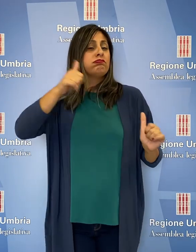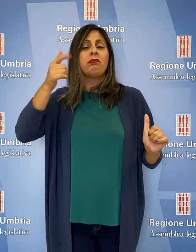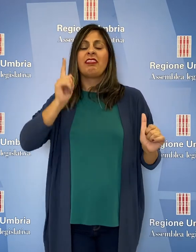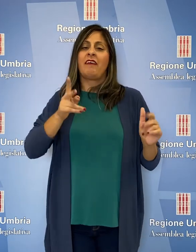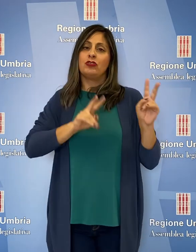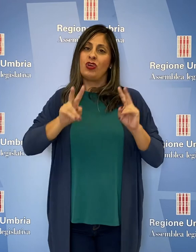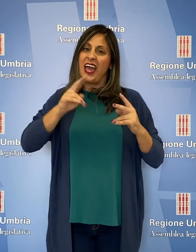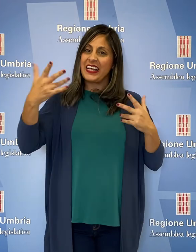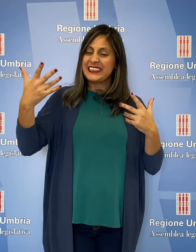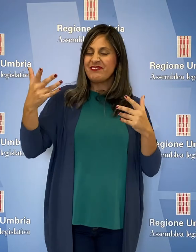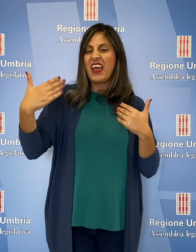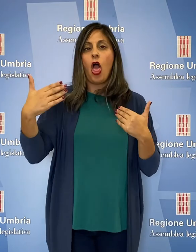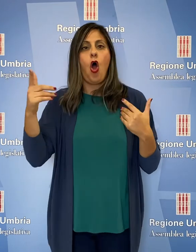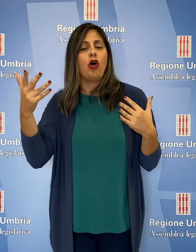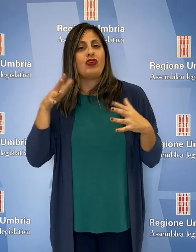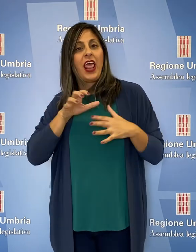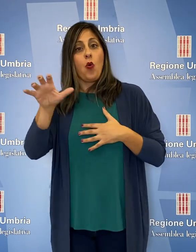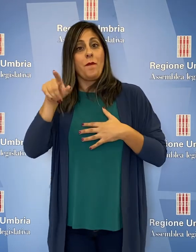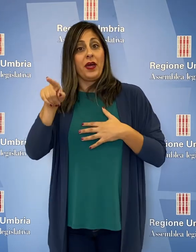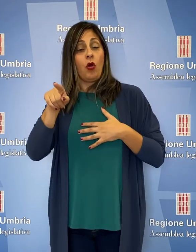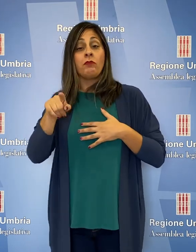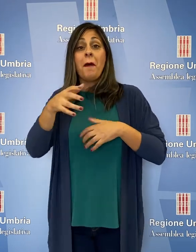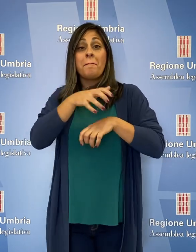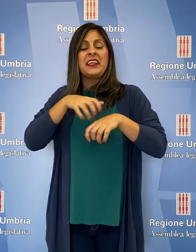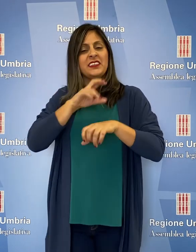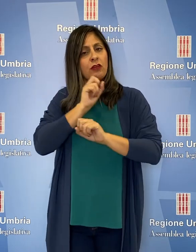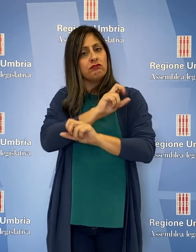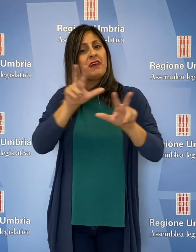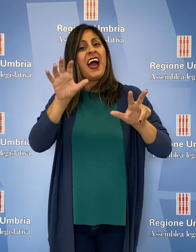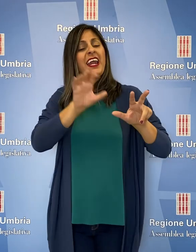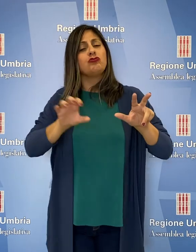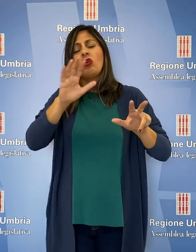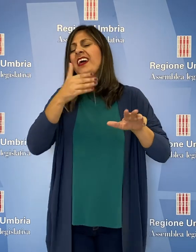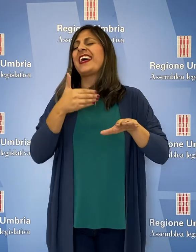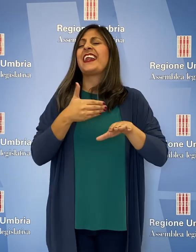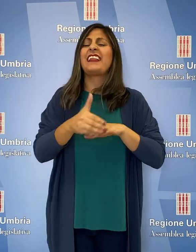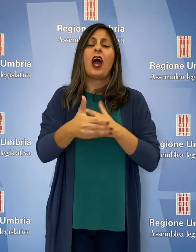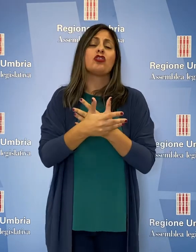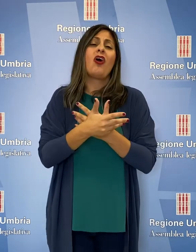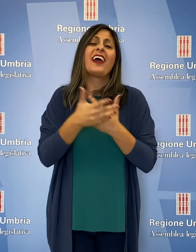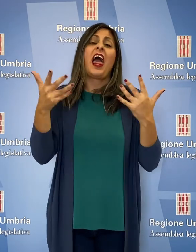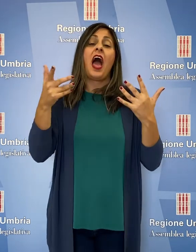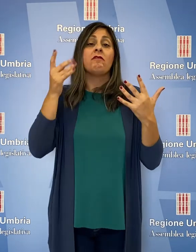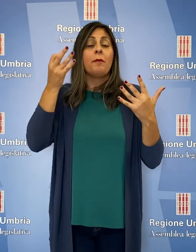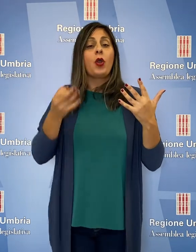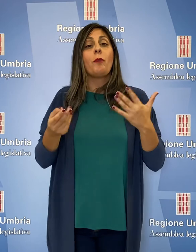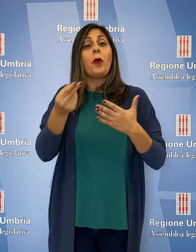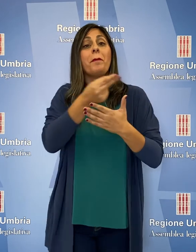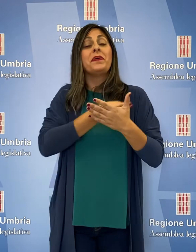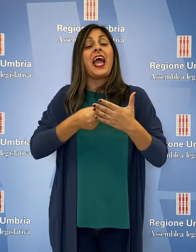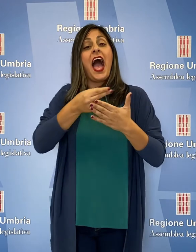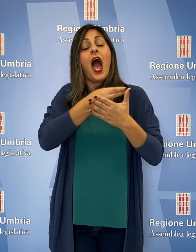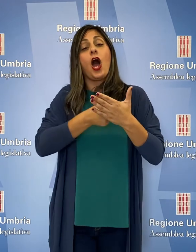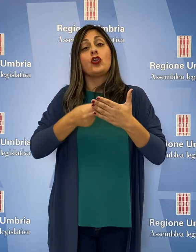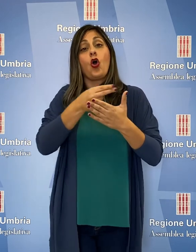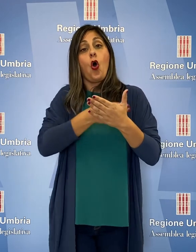'assessore ha detto che il Ministero ha comunicato a tutte le regioni che vi sono notevoli ritardi nella realizzazione del piano banda ultralarga,